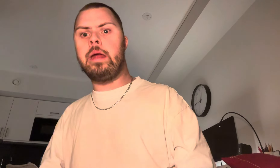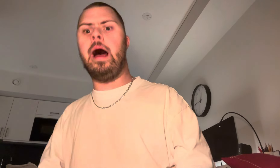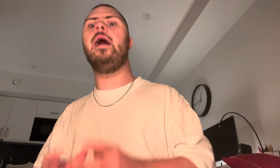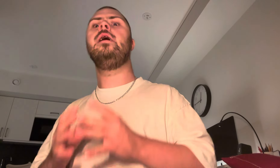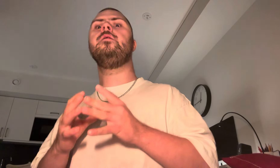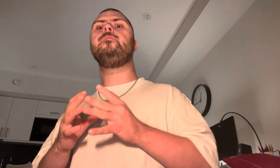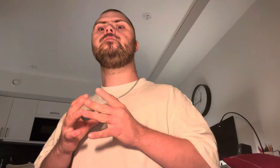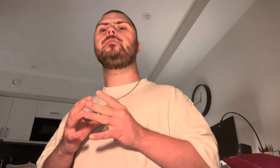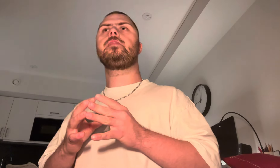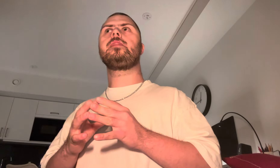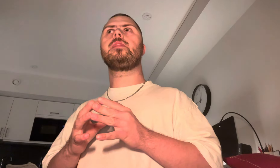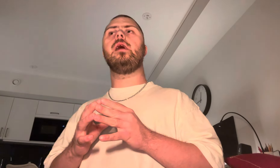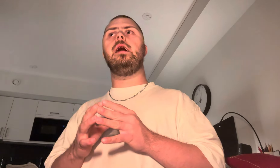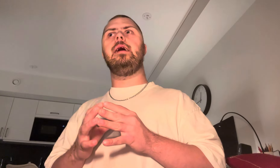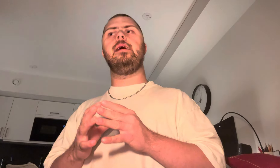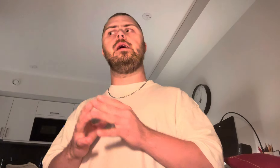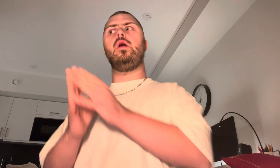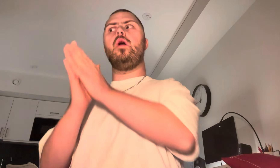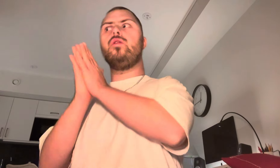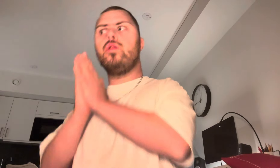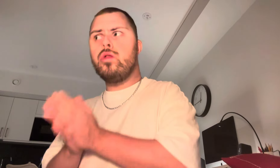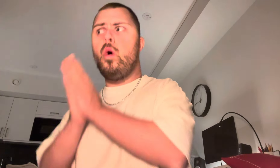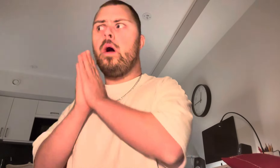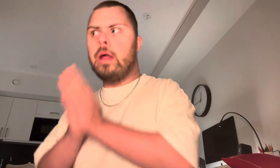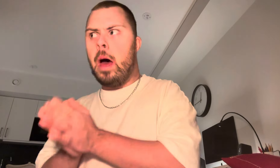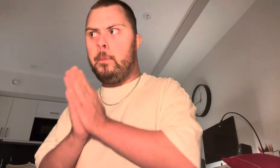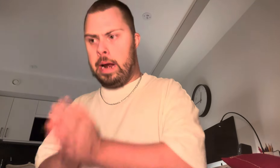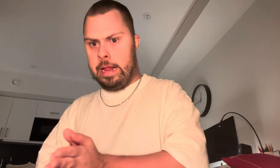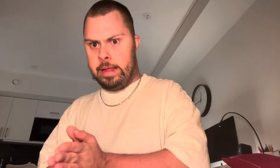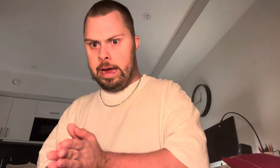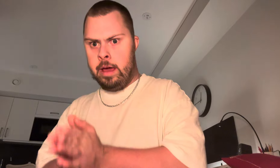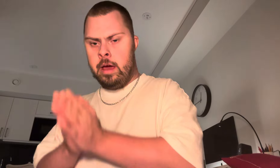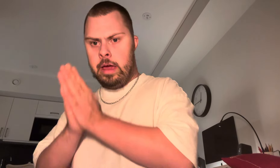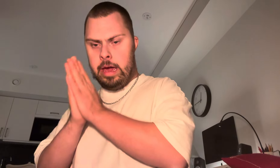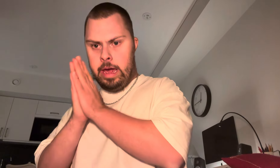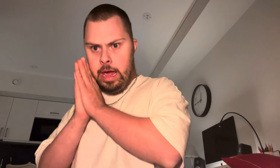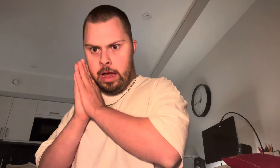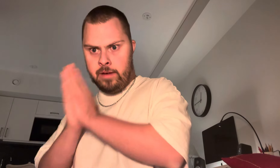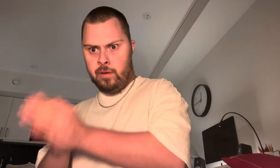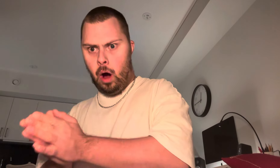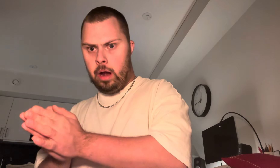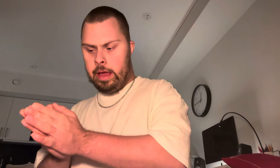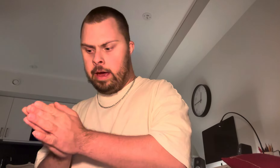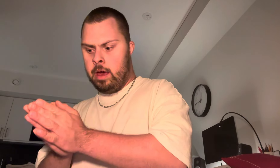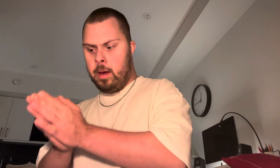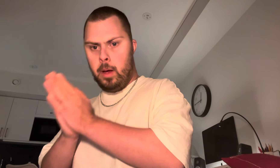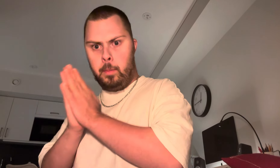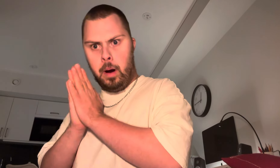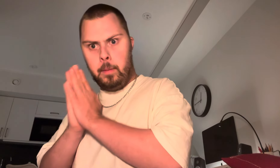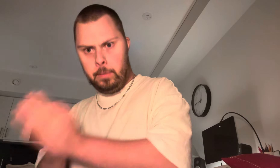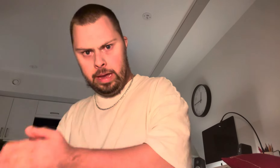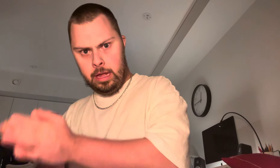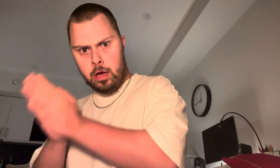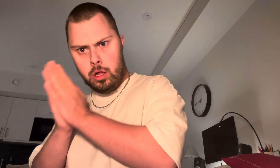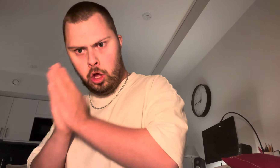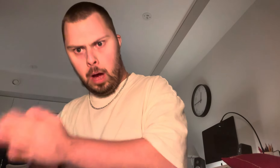bilder kvar på min nya